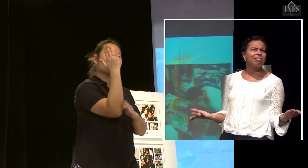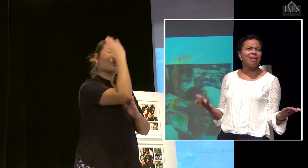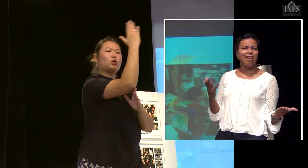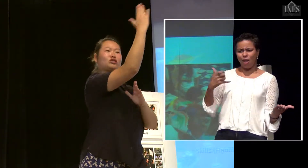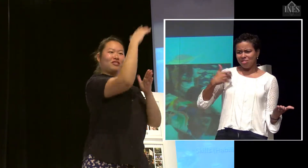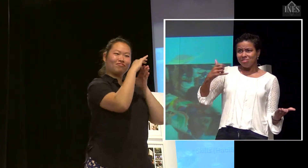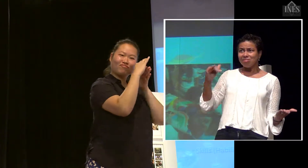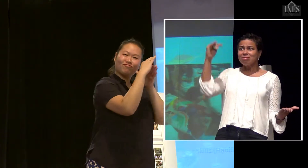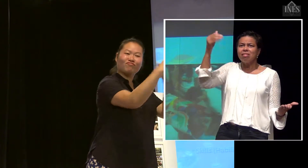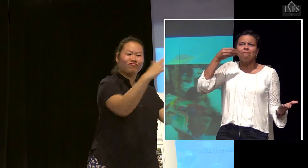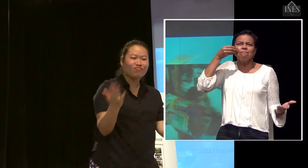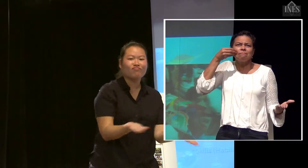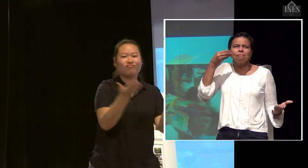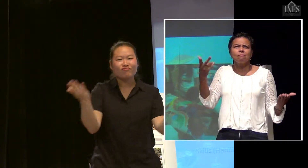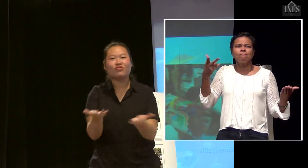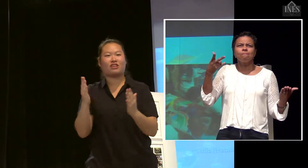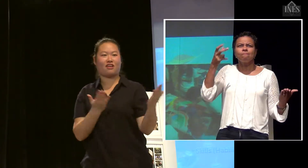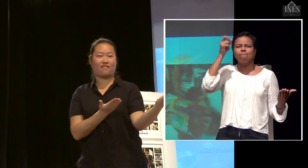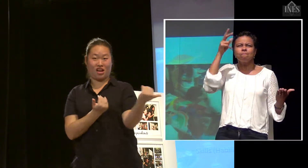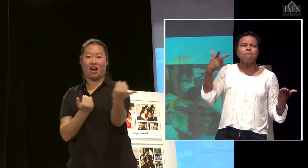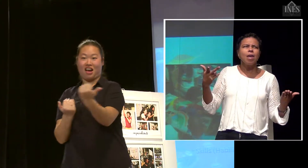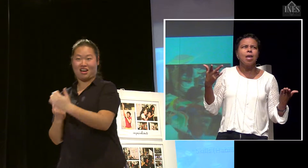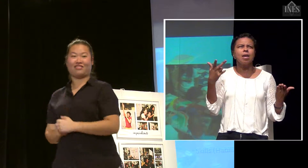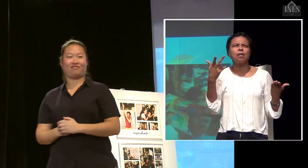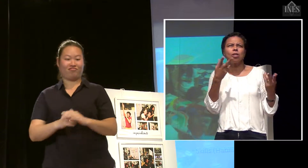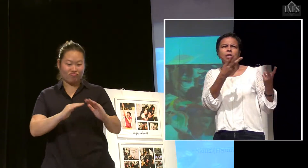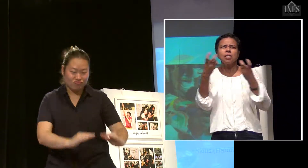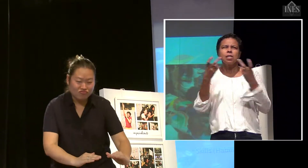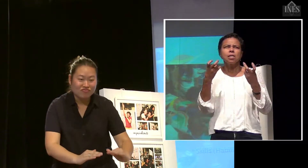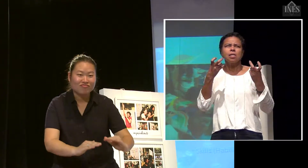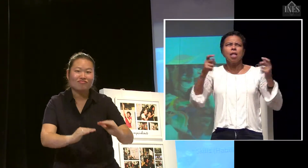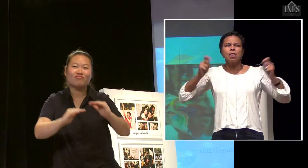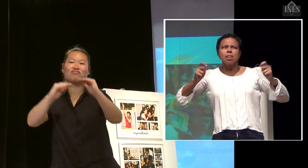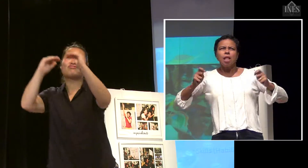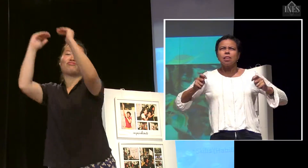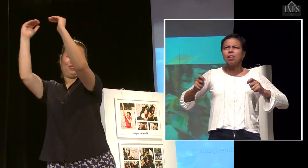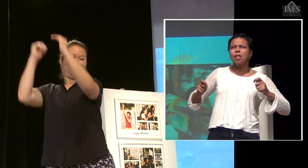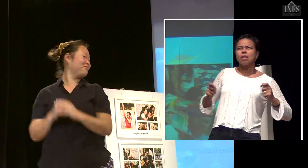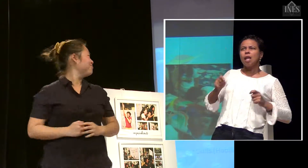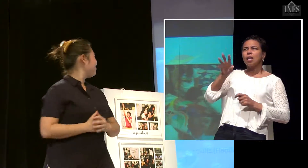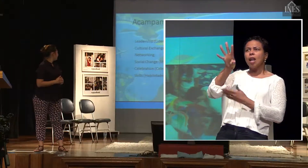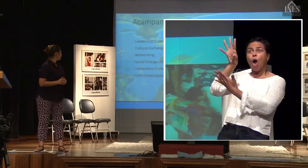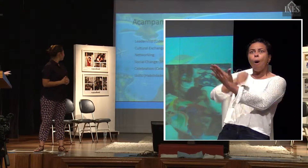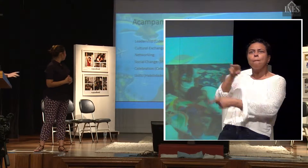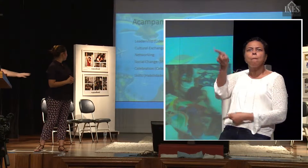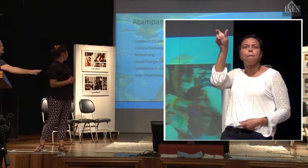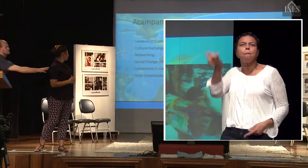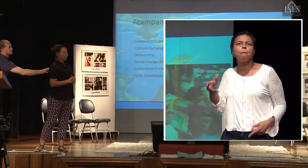mais esperteza, que conseguem entender como funcionam as coisas e mirar nessas pessoas até como modelo e como lugar de aprender,